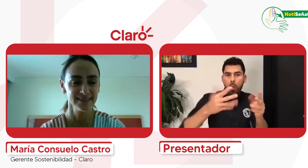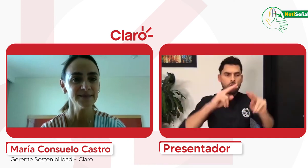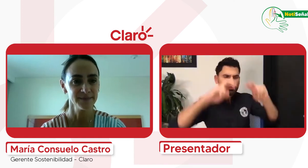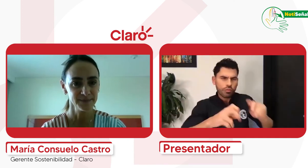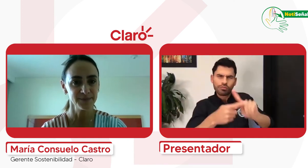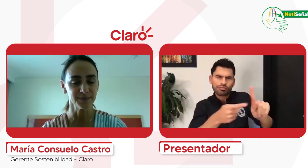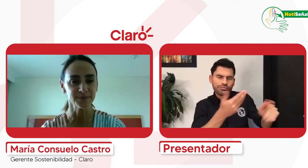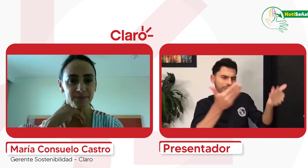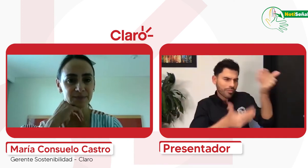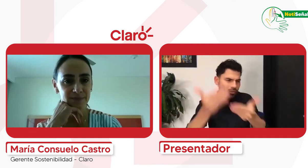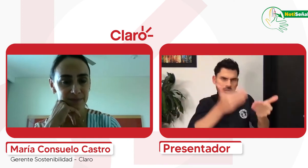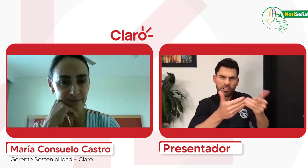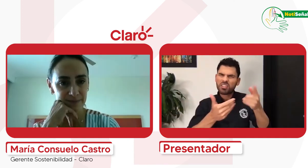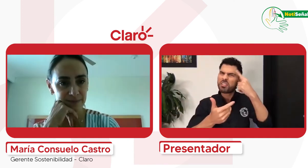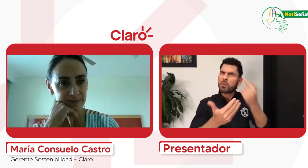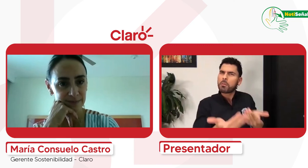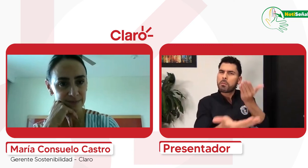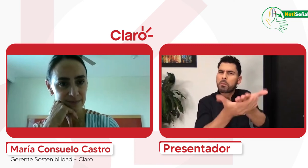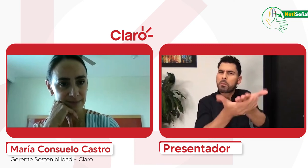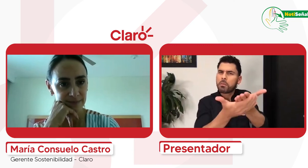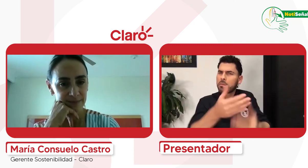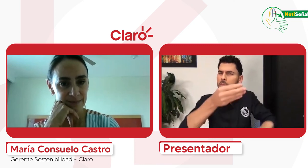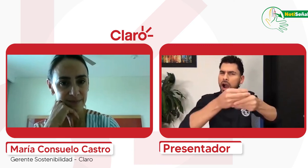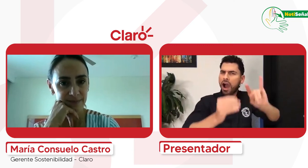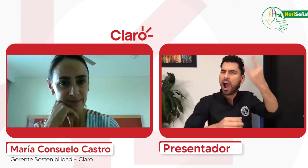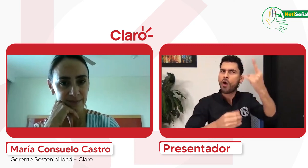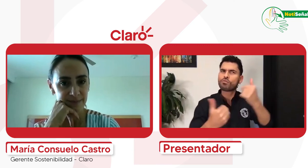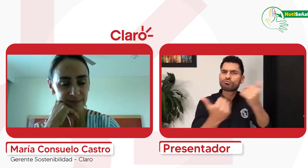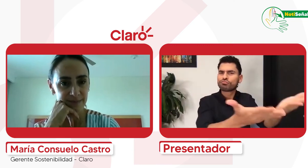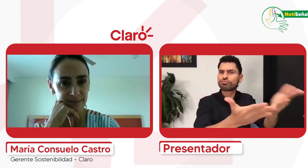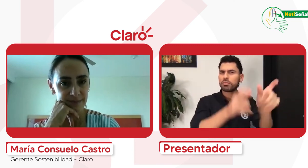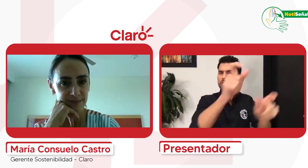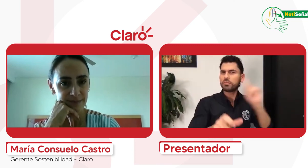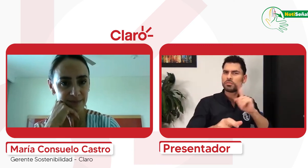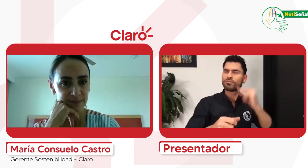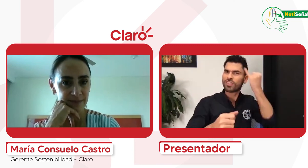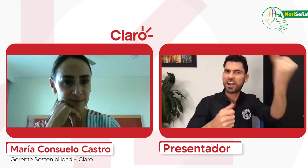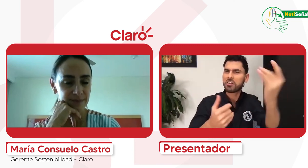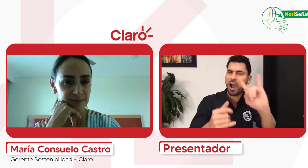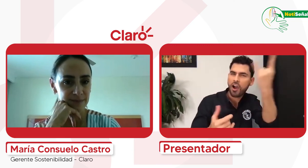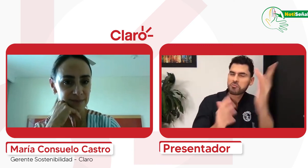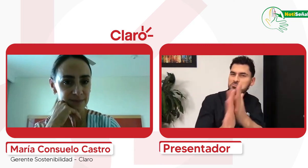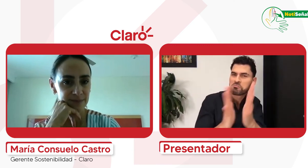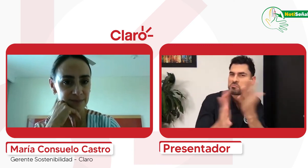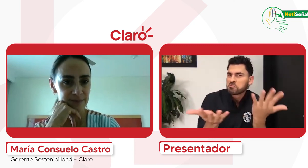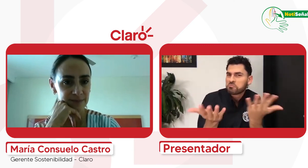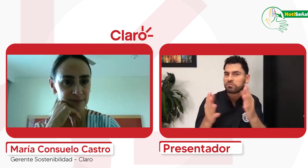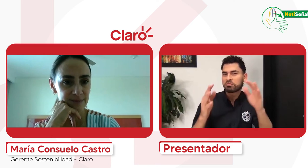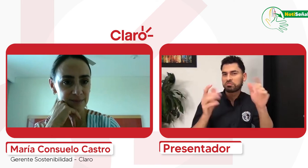y las diferentes actividades que se hacen, digamos, claro, ¿qué tienen para ellos, para las personas sordas?